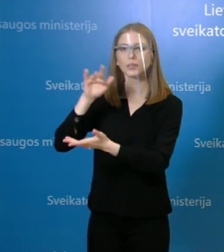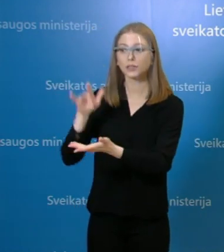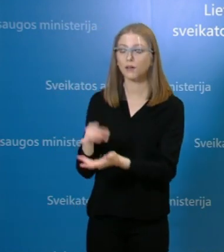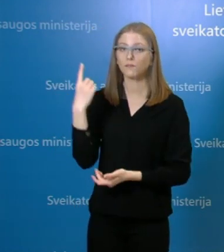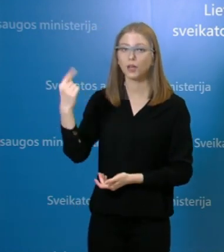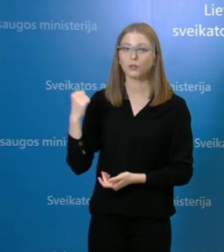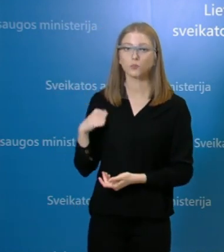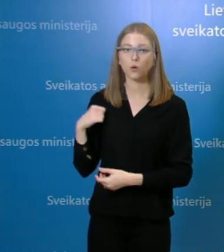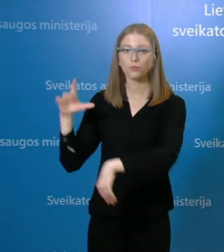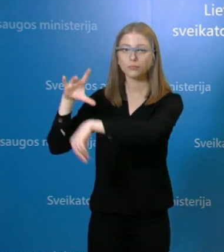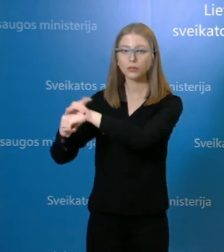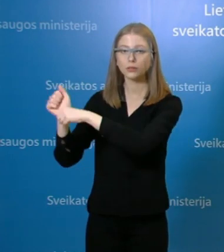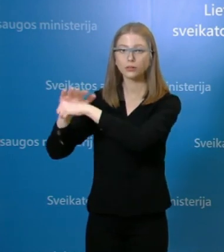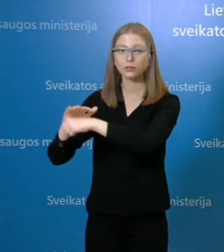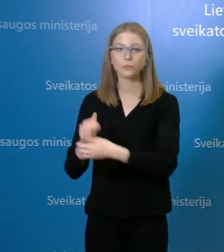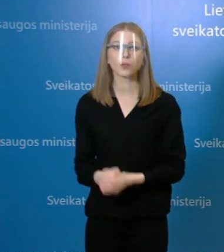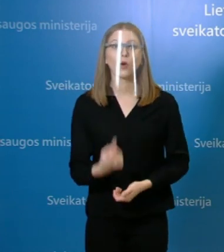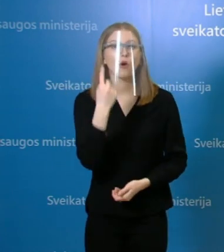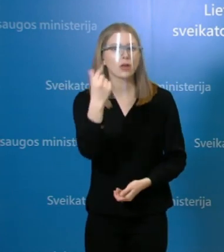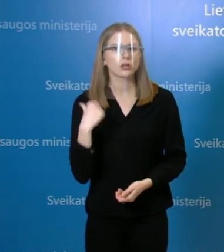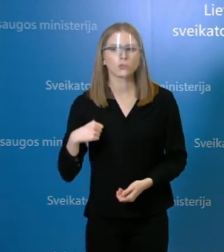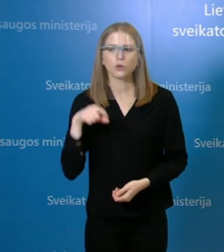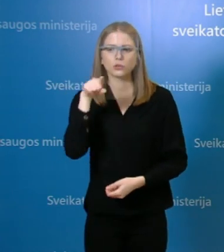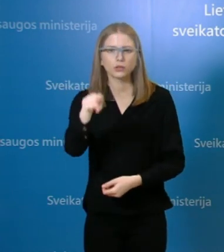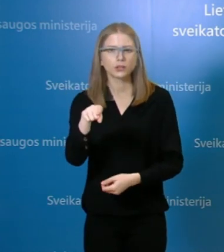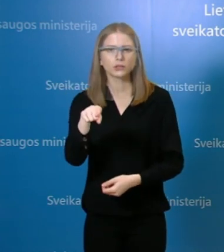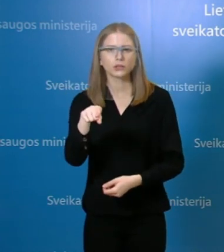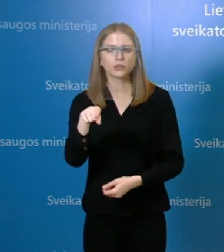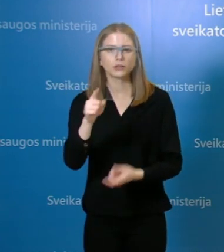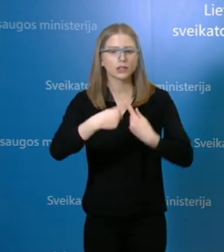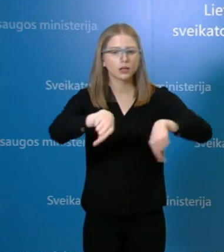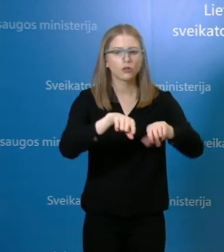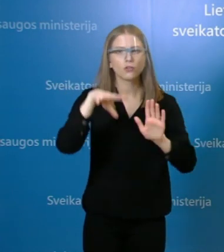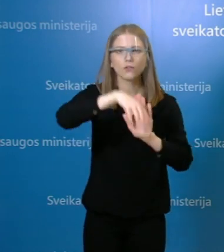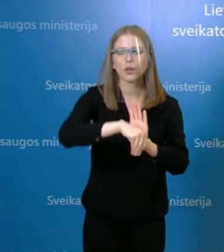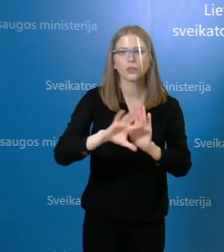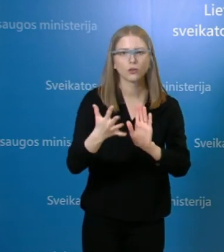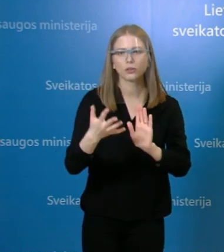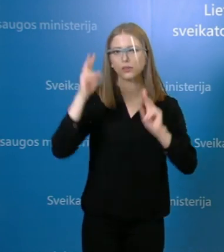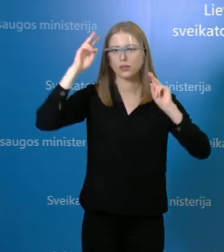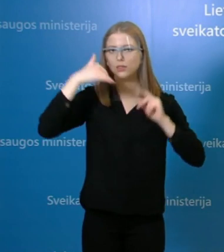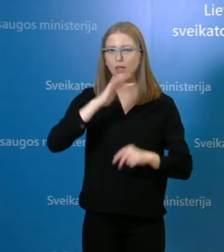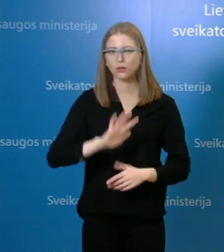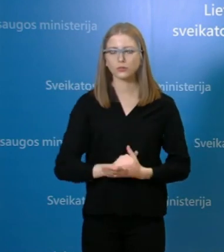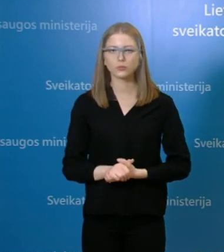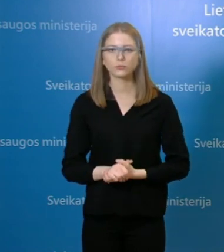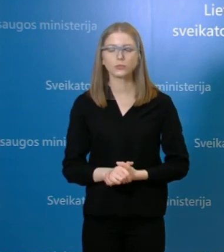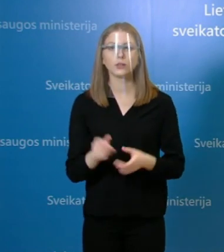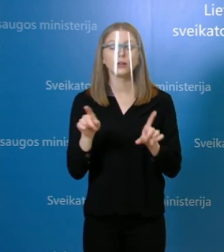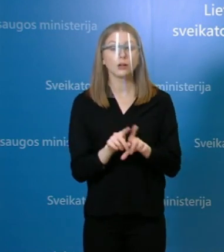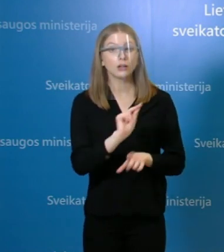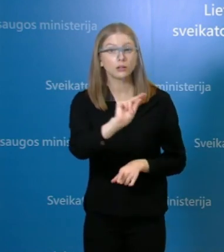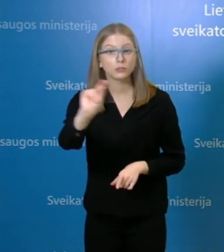Šiuo metu, kaip ir minėjau, dėl vieno paciento dar nėra aišku, kuriam skyriui jisai priklauso. Tai vat noriu priminti, kad Vilniaus miesto